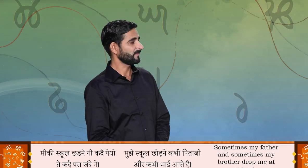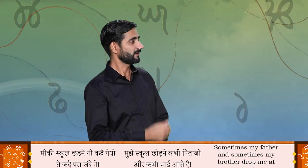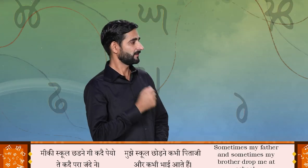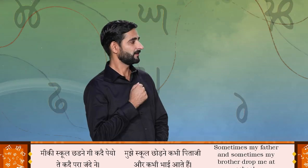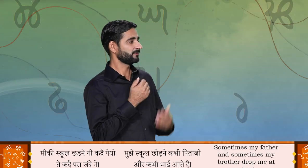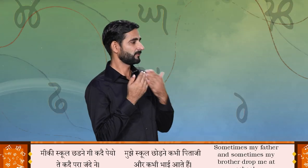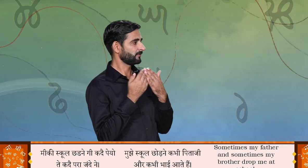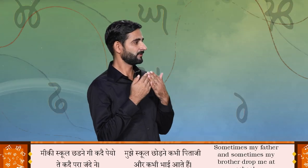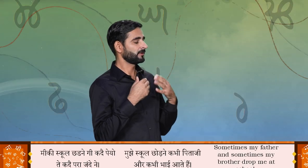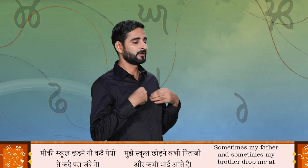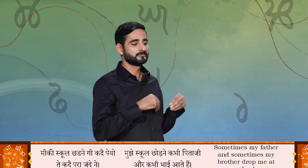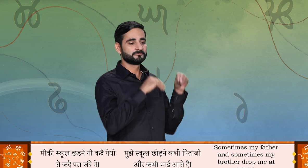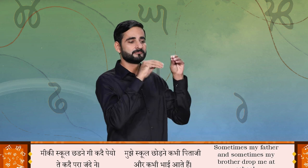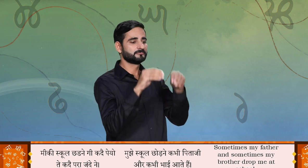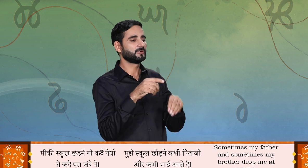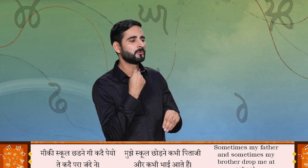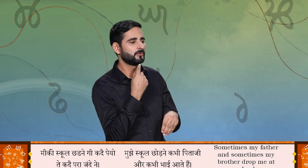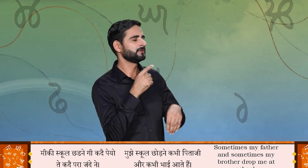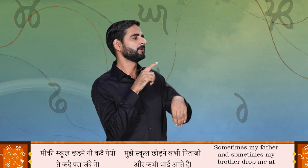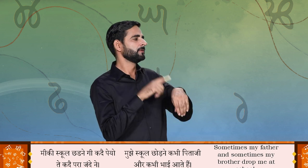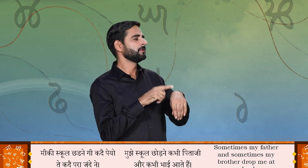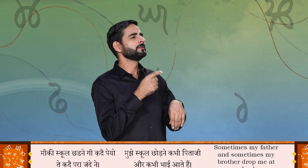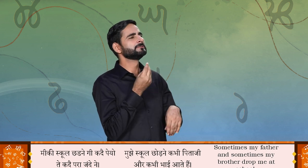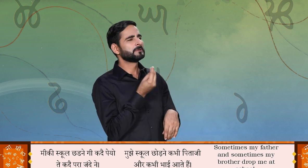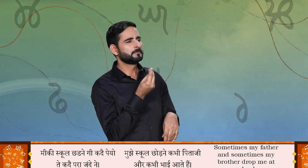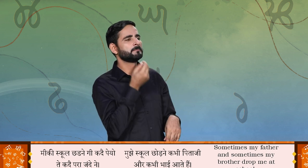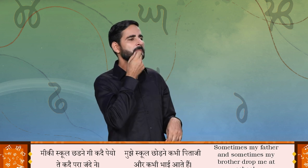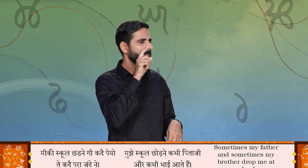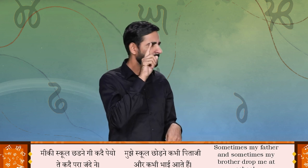मिकी स्कूल छड़नेगी कदें पेओ ते कदें परा आजन देना